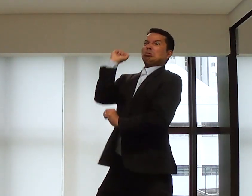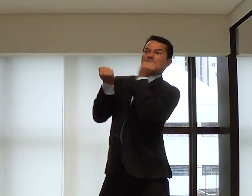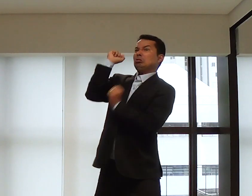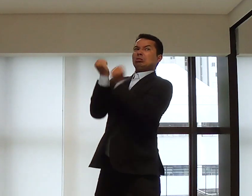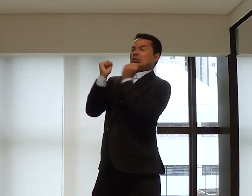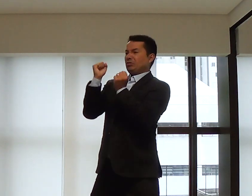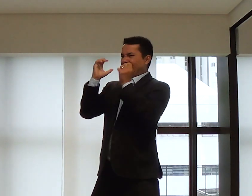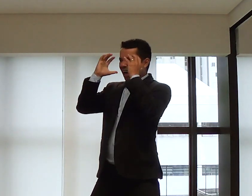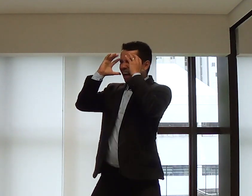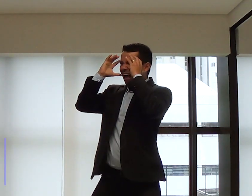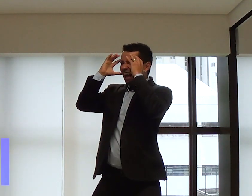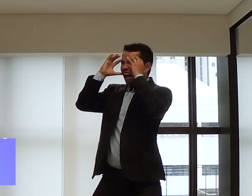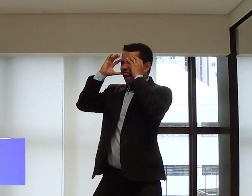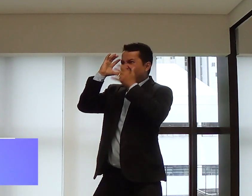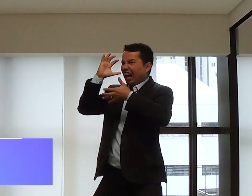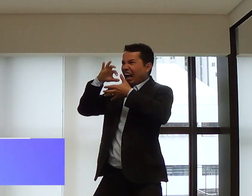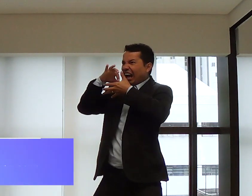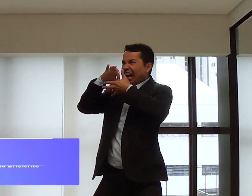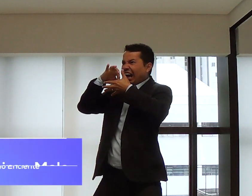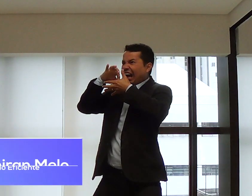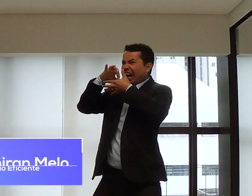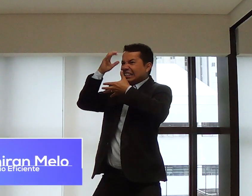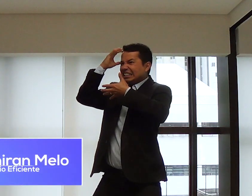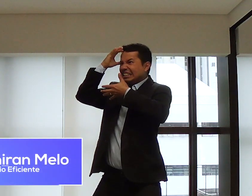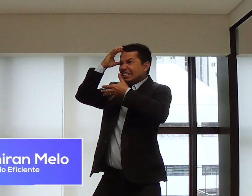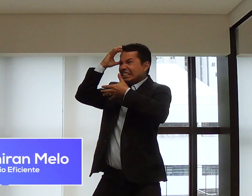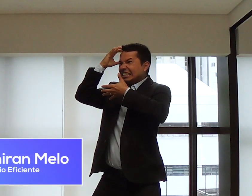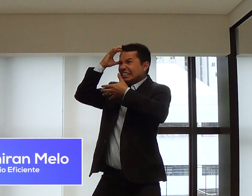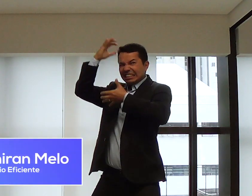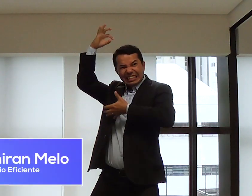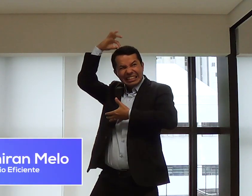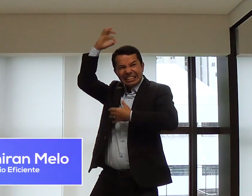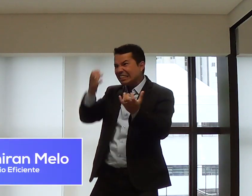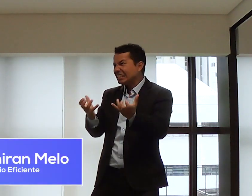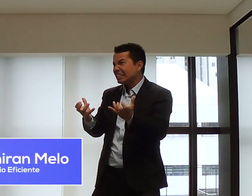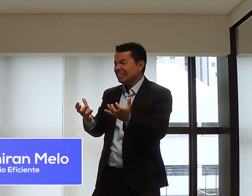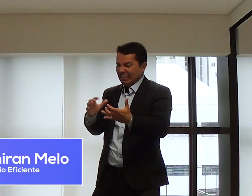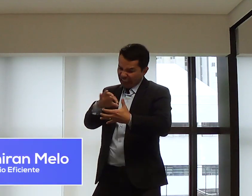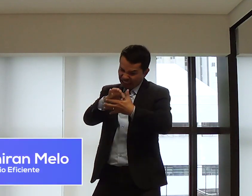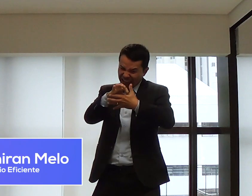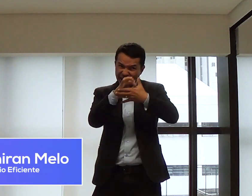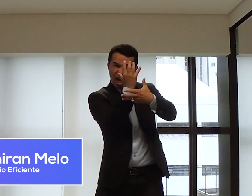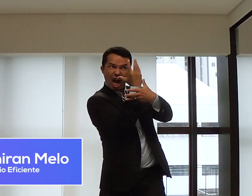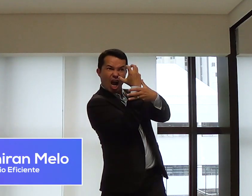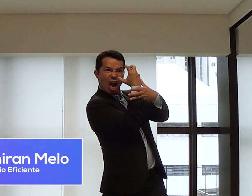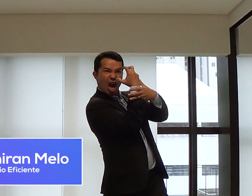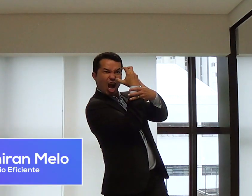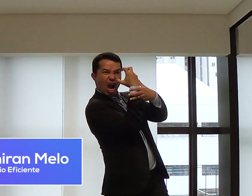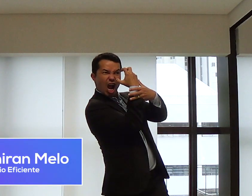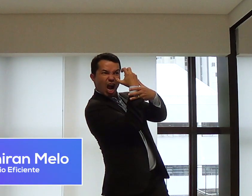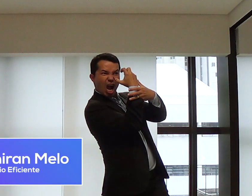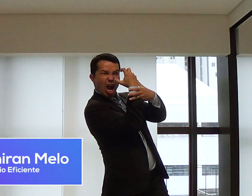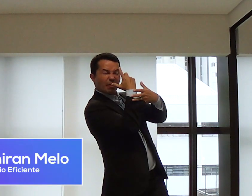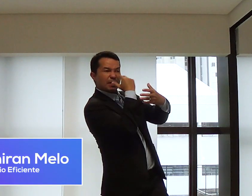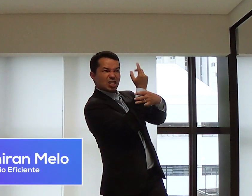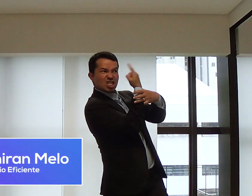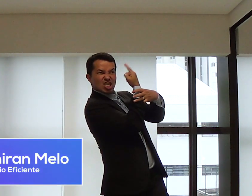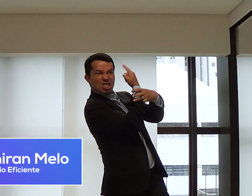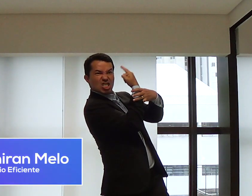acontece. E, a gente já se esquece de tudo aquilo. E, a nossa carne nos domina. E, ela parece que tenta nos